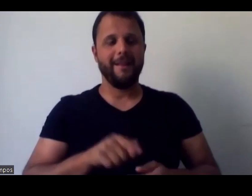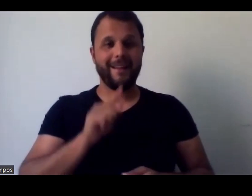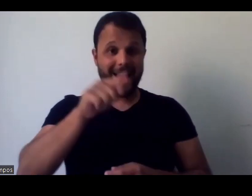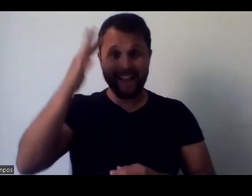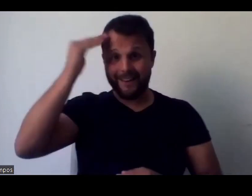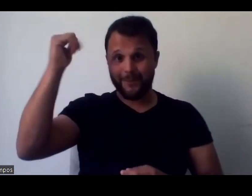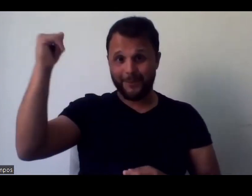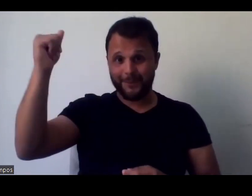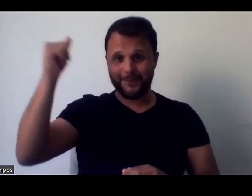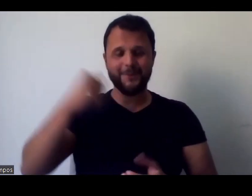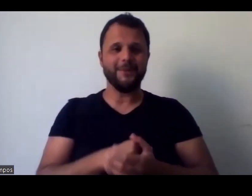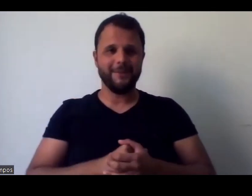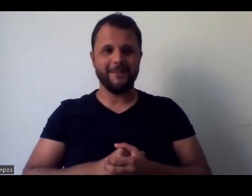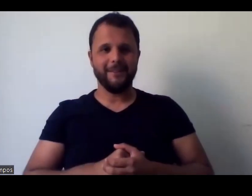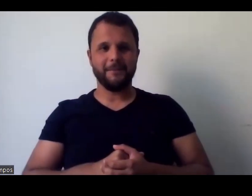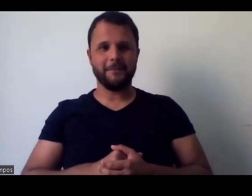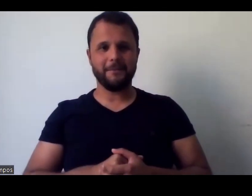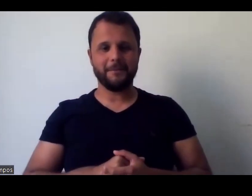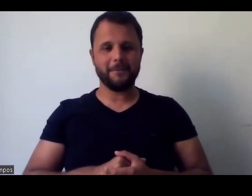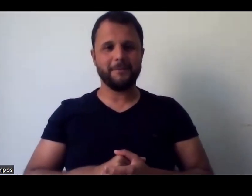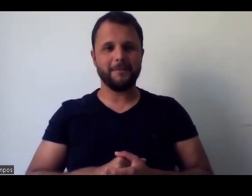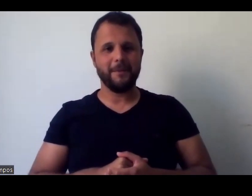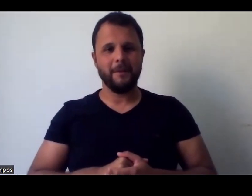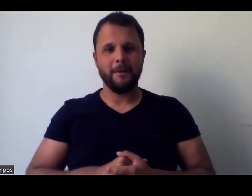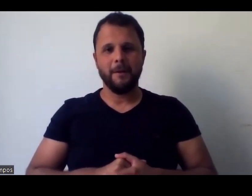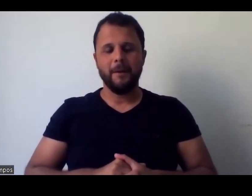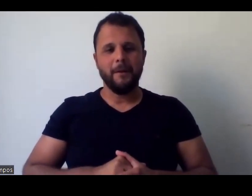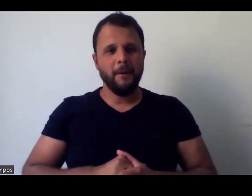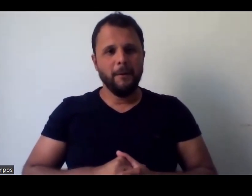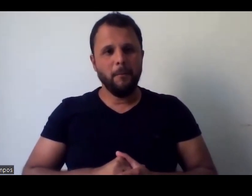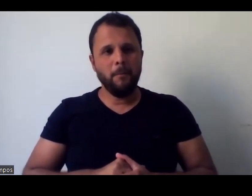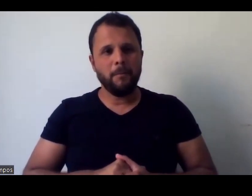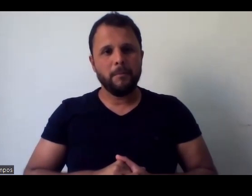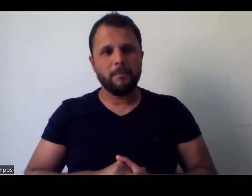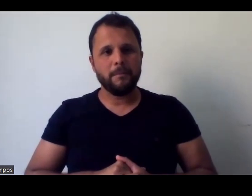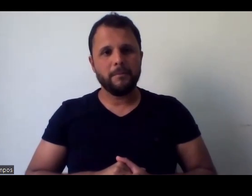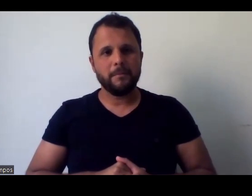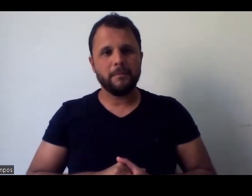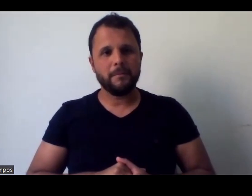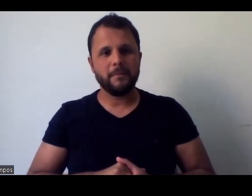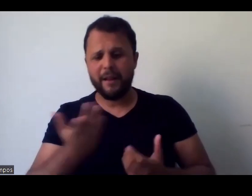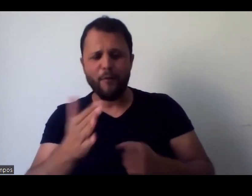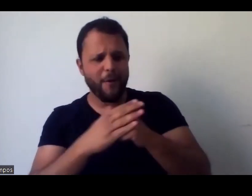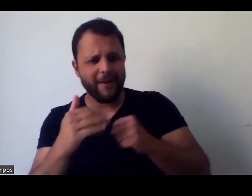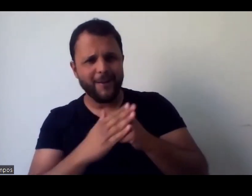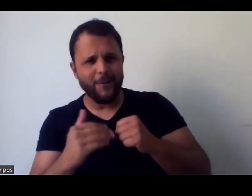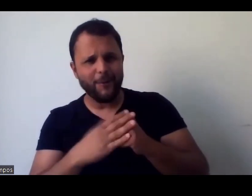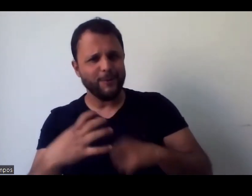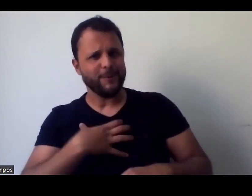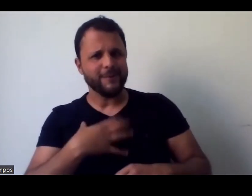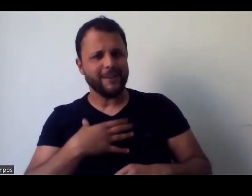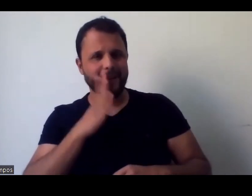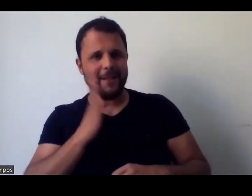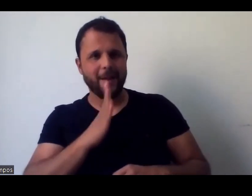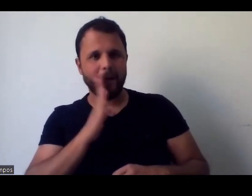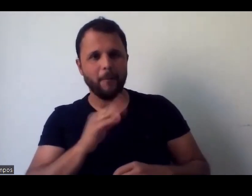pra quem não conhece, famoso, pra quem não conhece, mas enfim. Perfeito. Bom, Manuel me acolheu de uma forma muito legal, e aí eu queria jogar essas